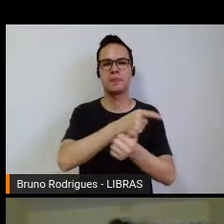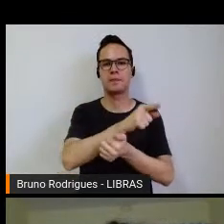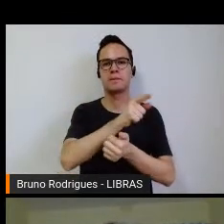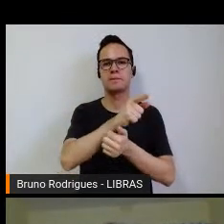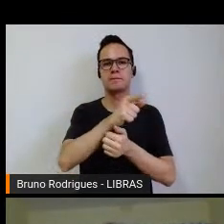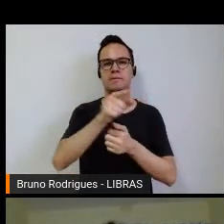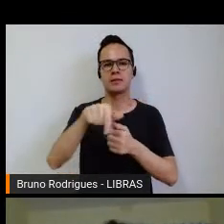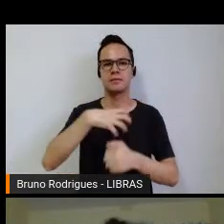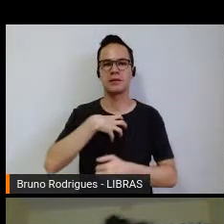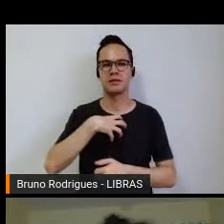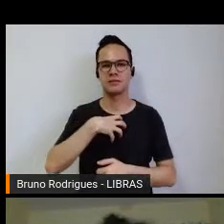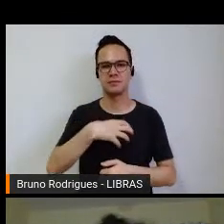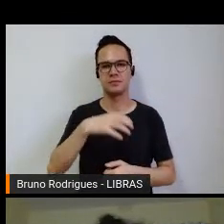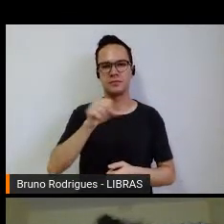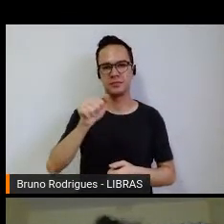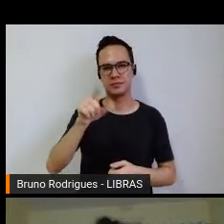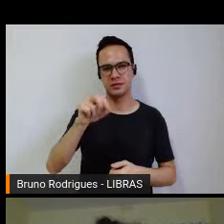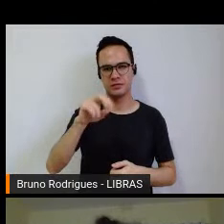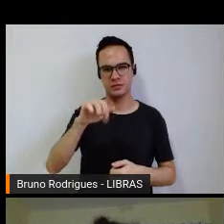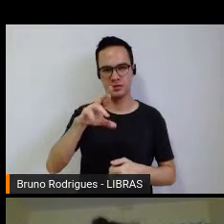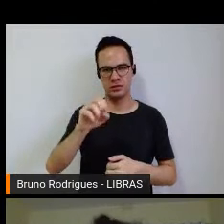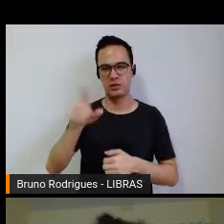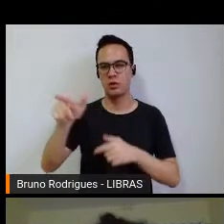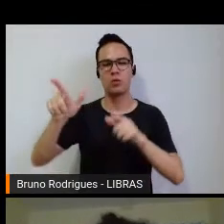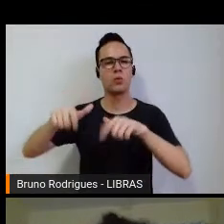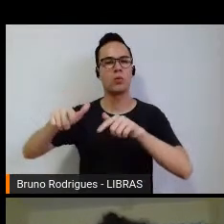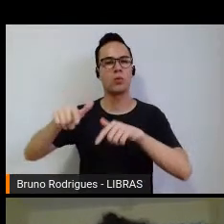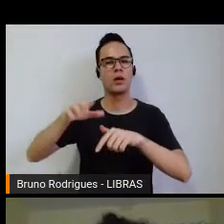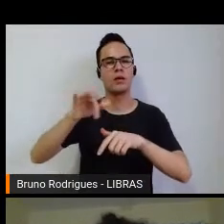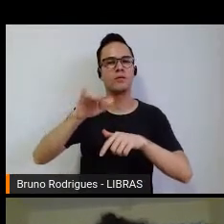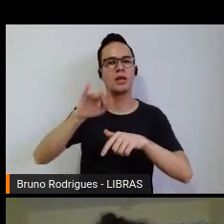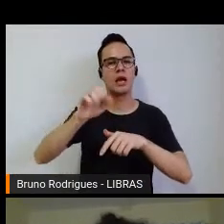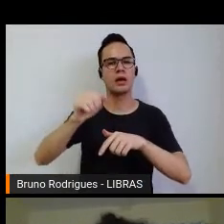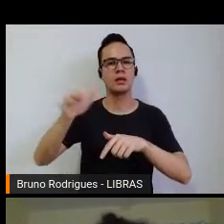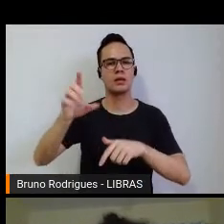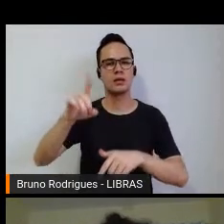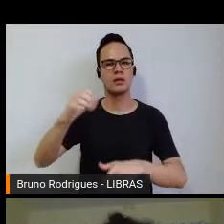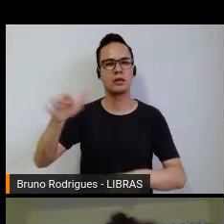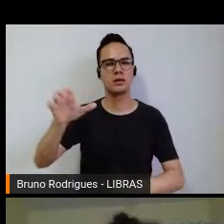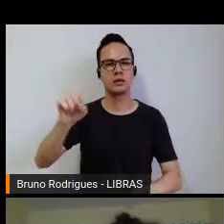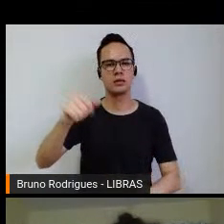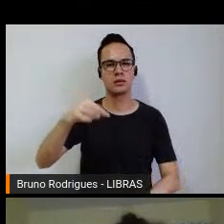baiana, que era a Feira de Santana. Podemos passar para a próxima slide?